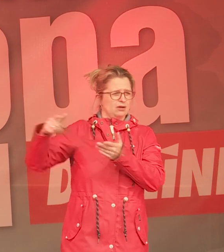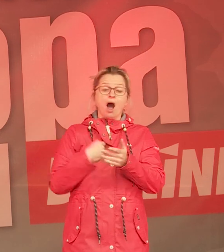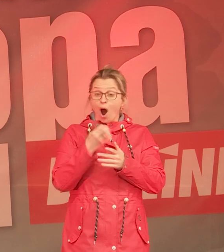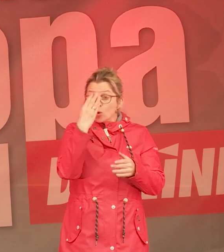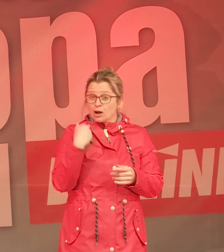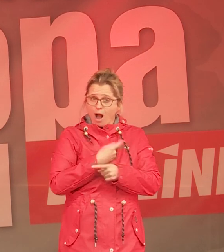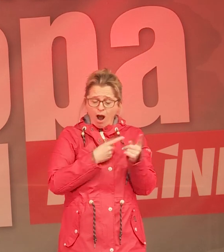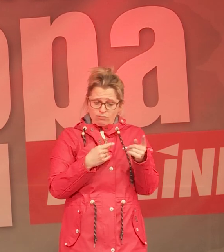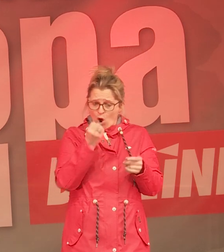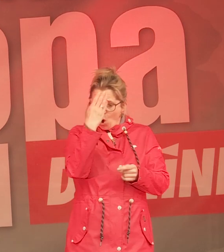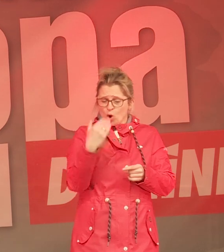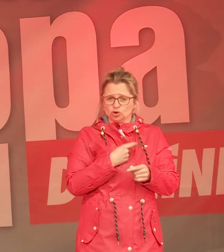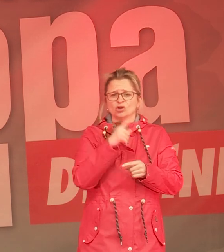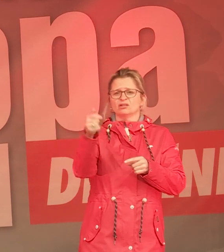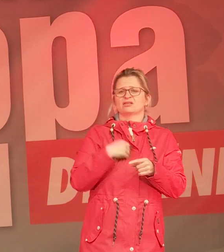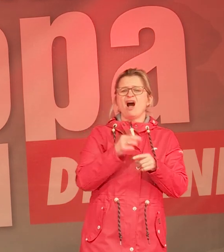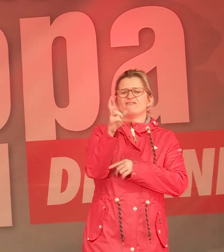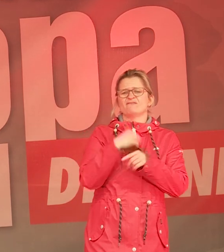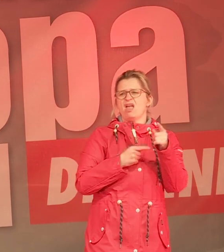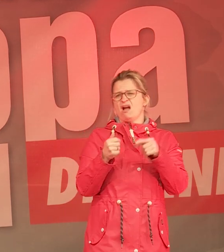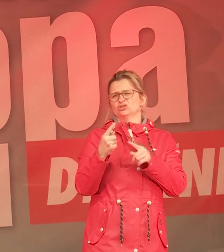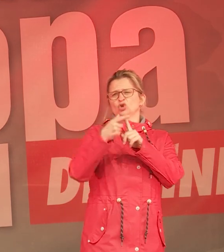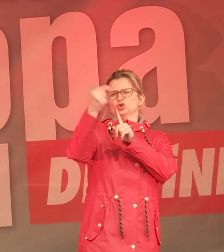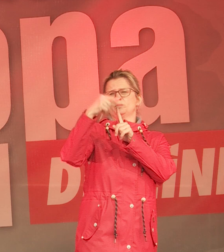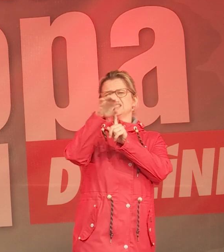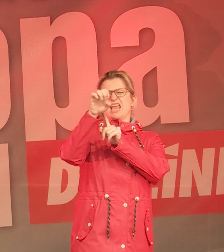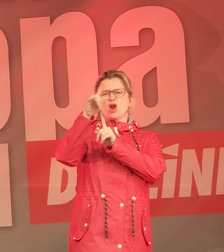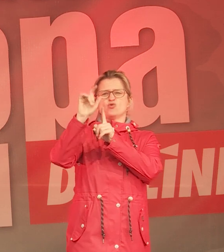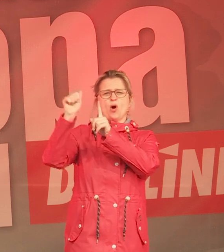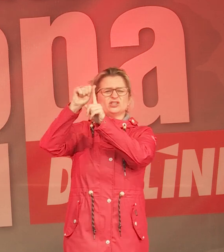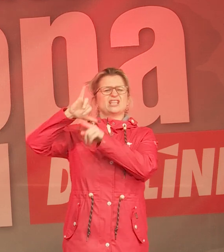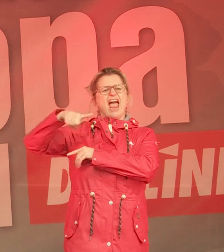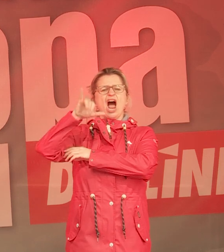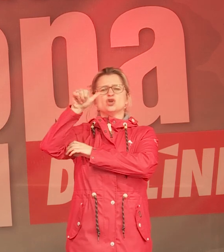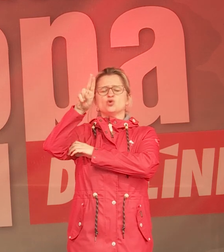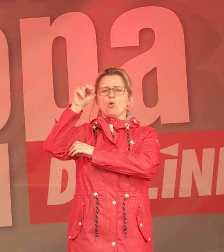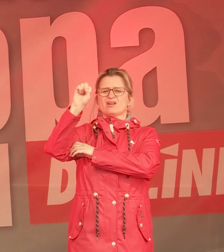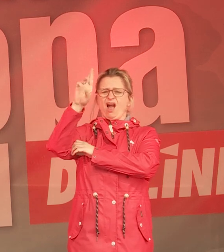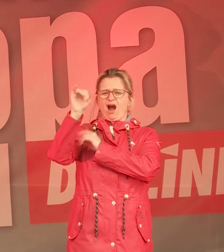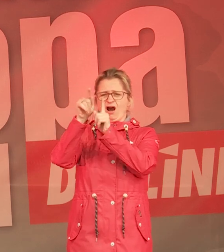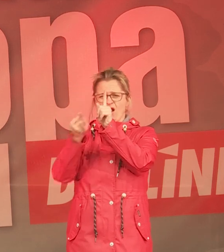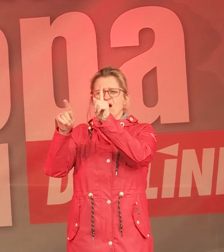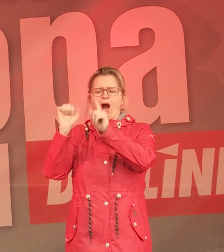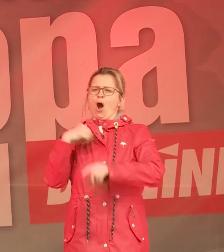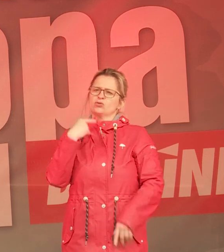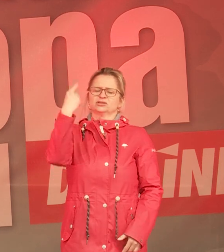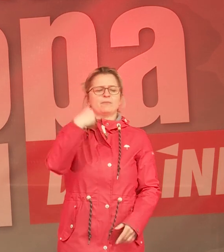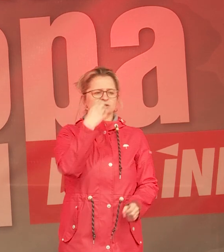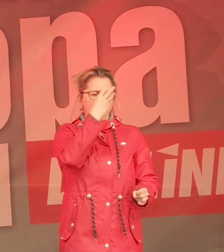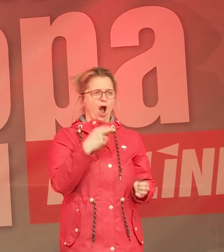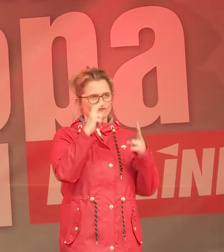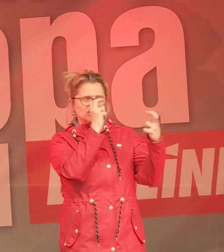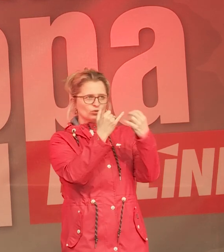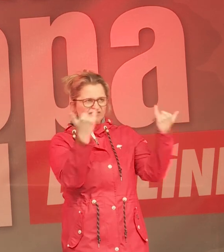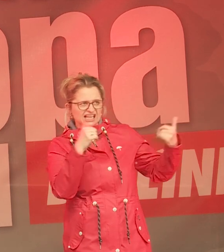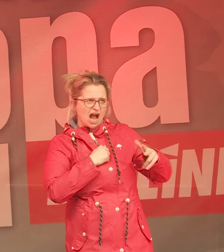sie erleben, dass der Bodyguard, der Steuerhinterzieher an der Spitze der EU-Kommission, Herr Juncker, alles dafür tut, um Steuersparmodelle